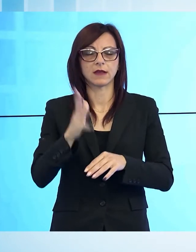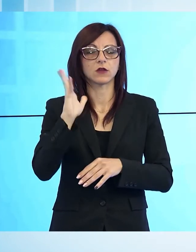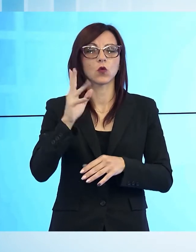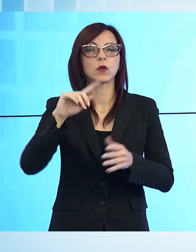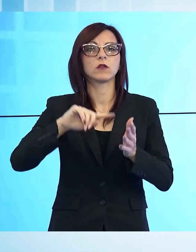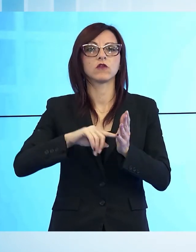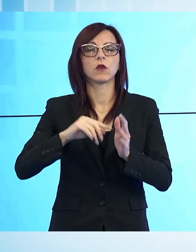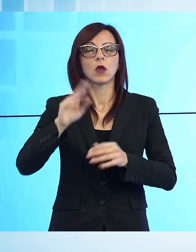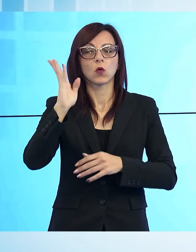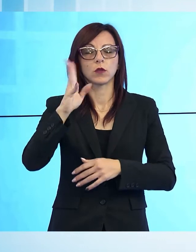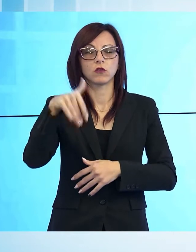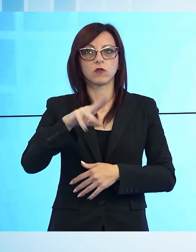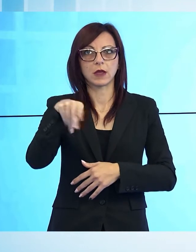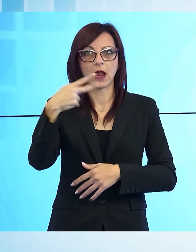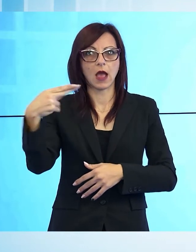della regione toscana.